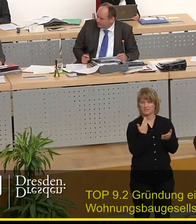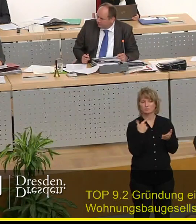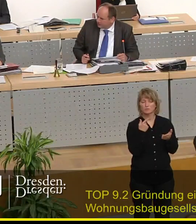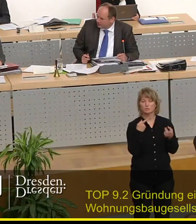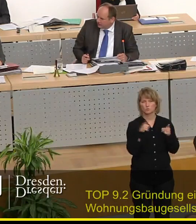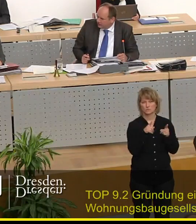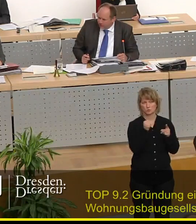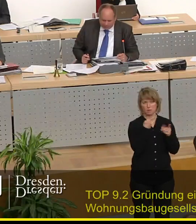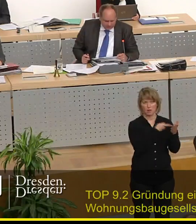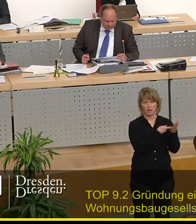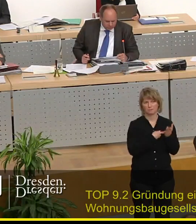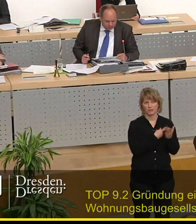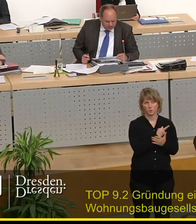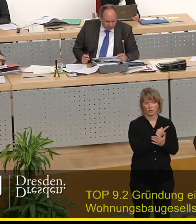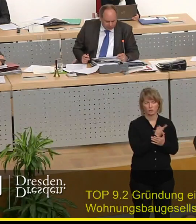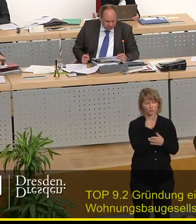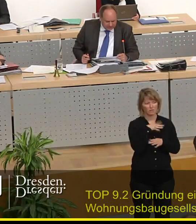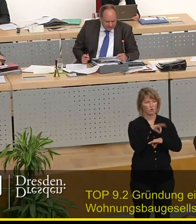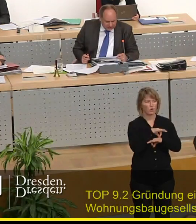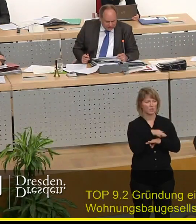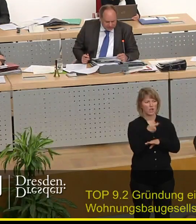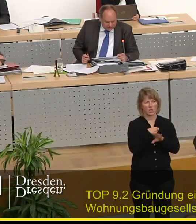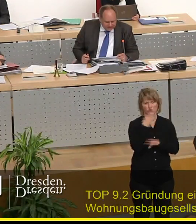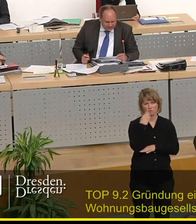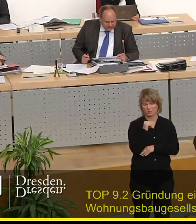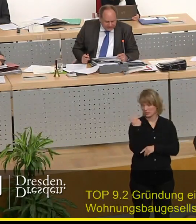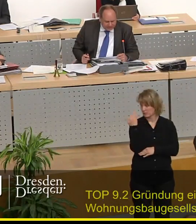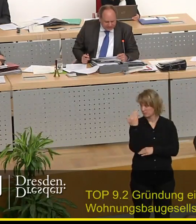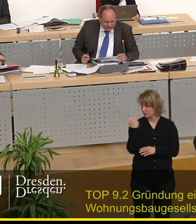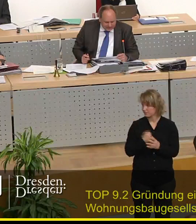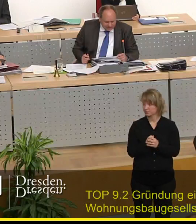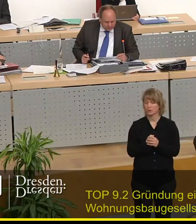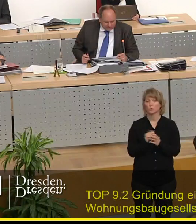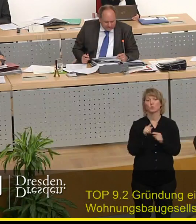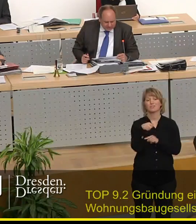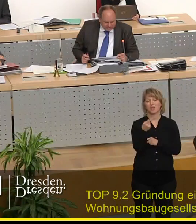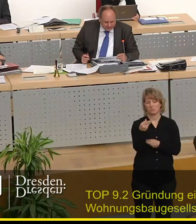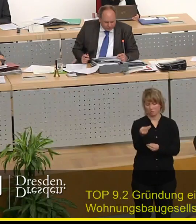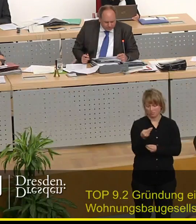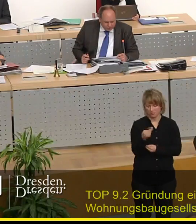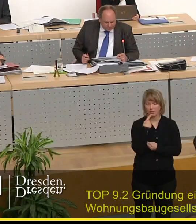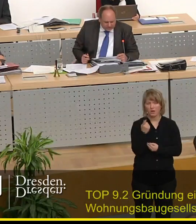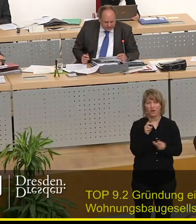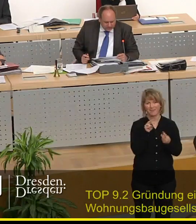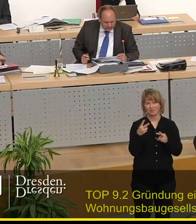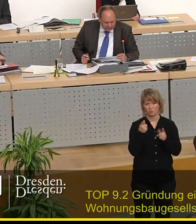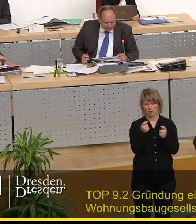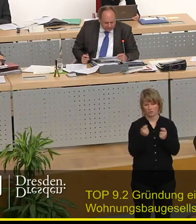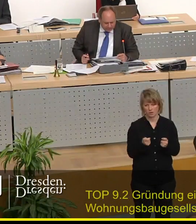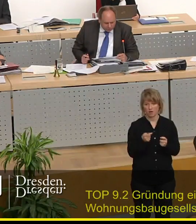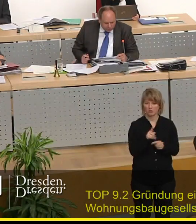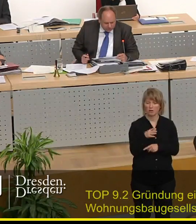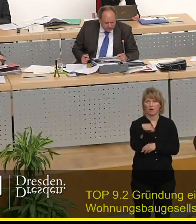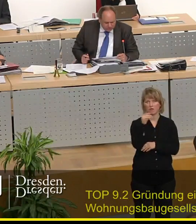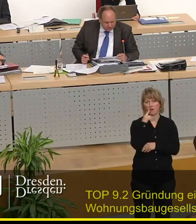Einbringung, da würde ich einmal Frau Dr. Kaufmann bitten. Anschließend liegen mir Änderungsanträge vor, die zunächst eingebracht